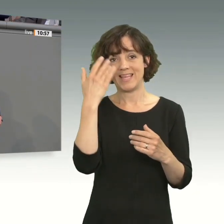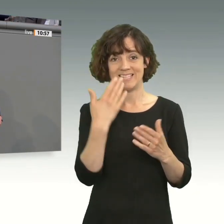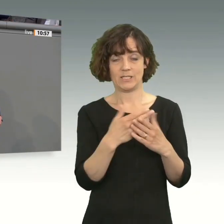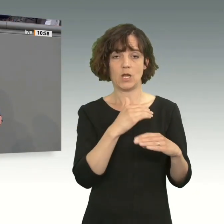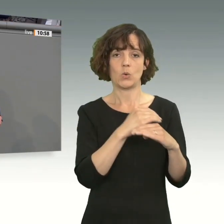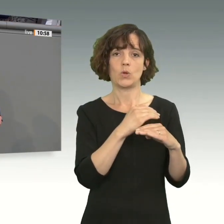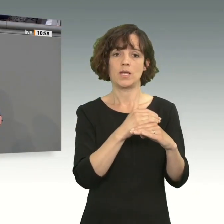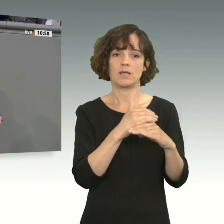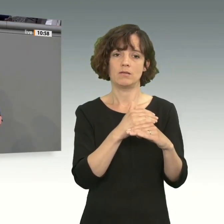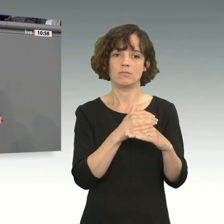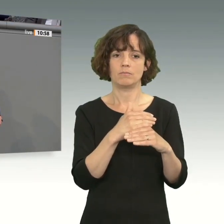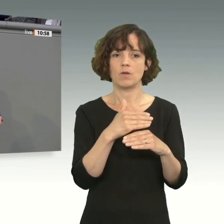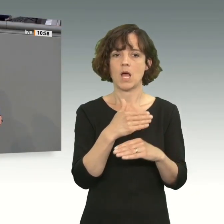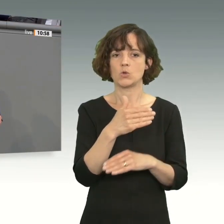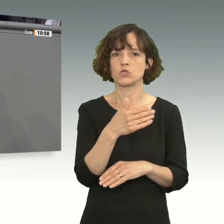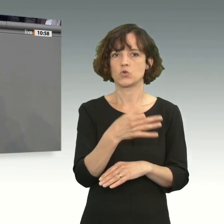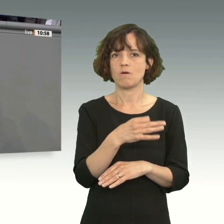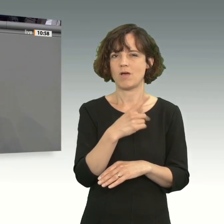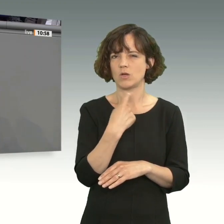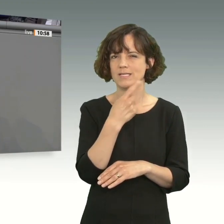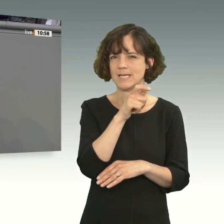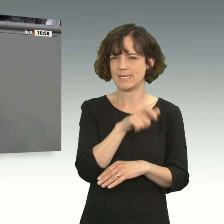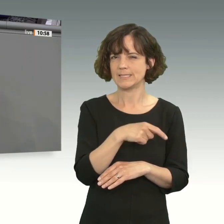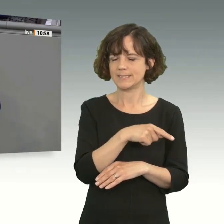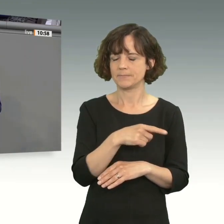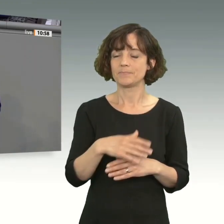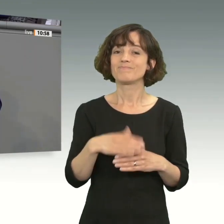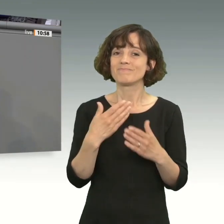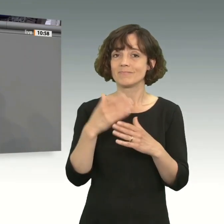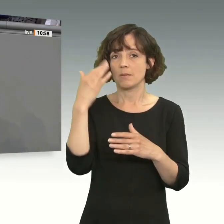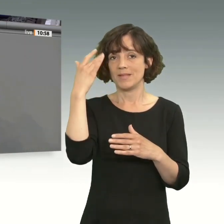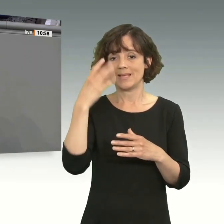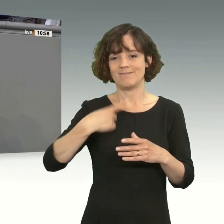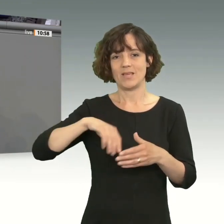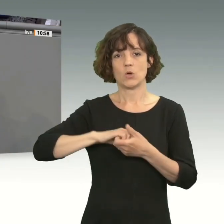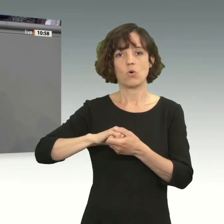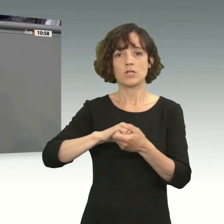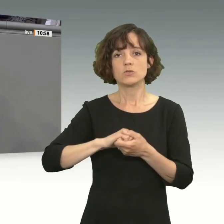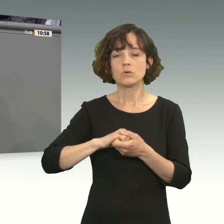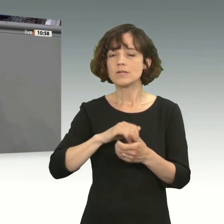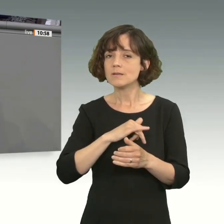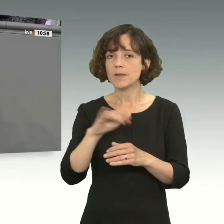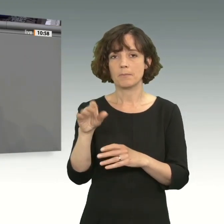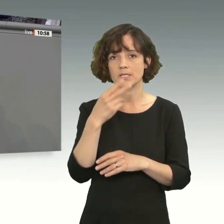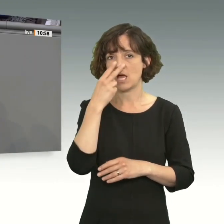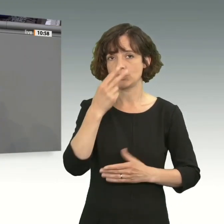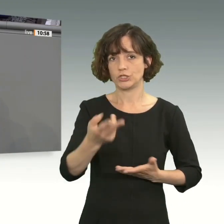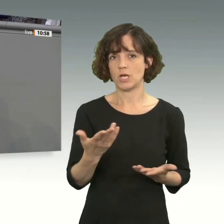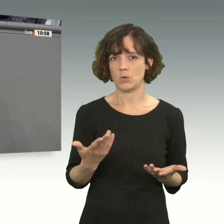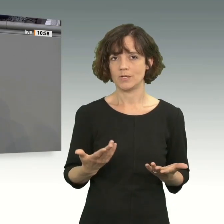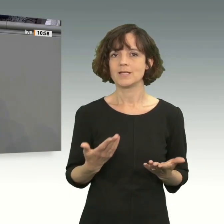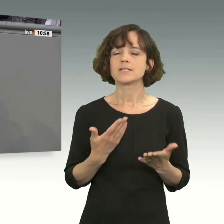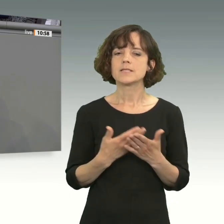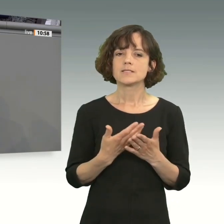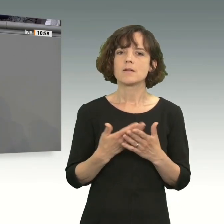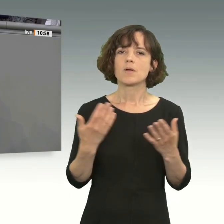Außendorf angesprochen hat. Und das sind die Bedenken, die wir auch als Koalition immer auch im Blick haben wollen. Und deshalb